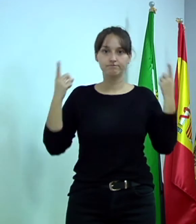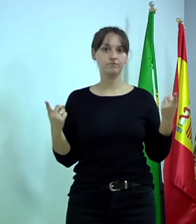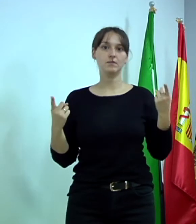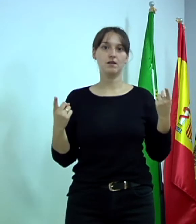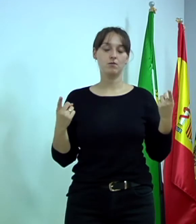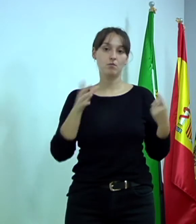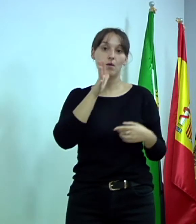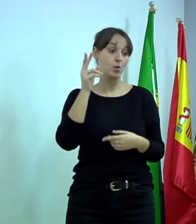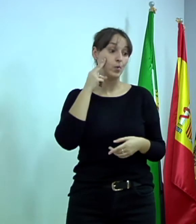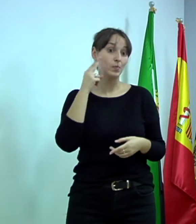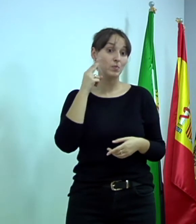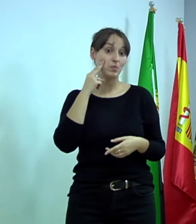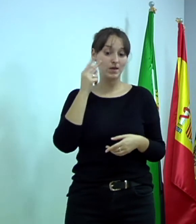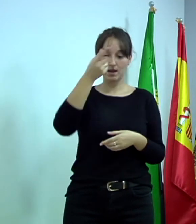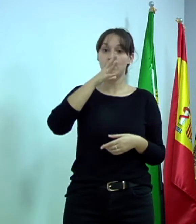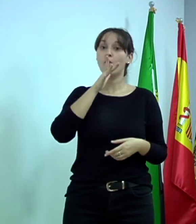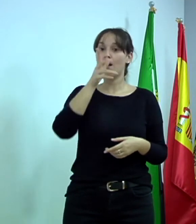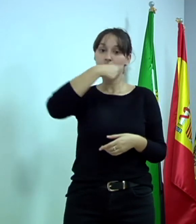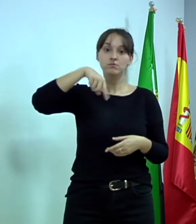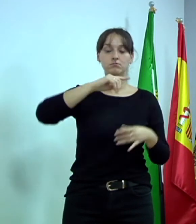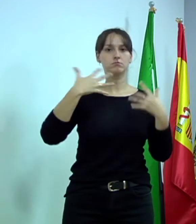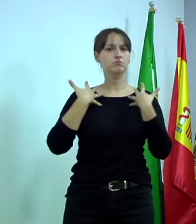lo que estamos sufriendo, ¿no?, con lo que estamos pasando.